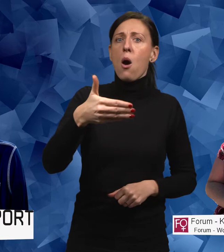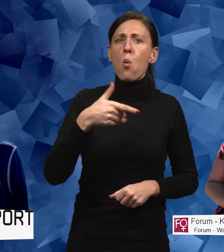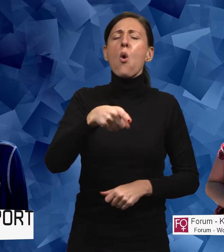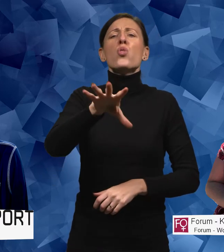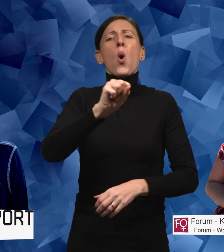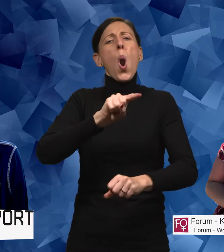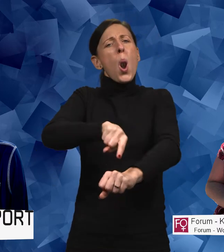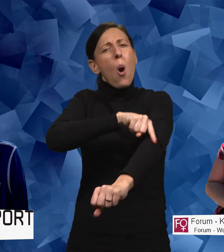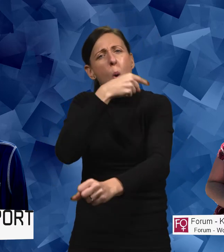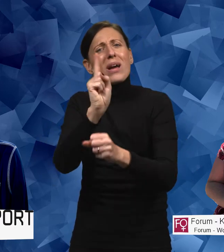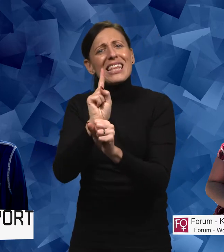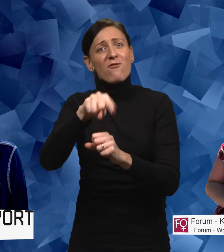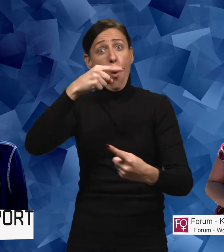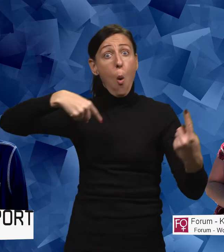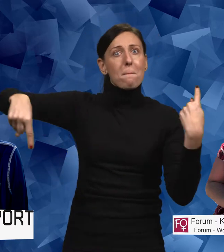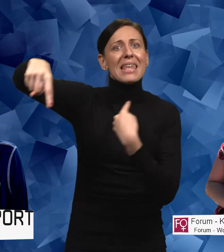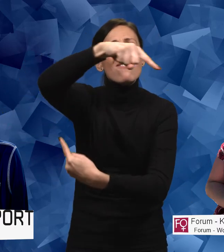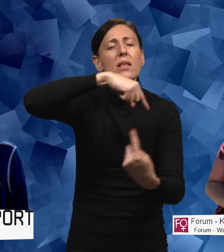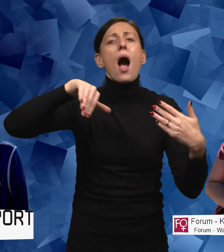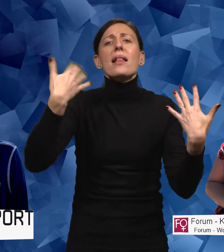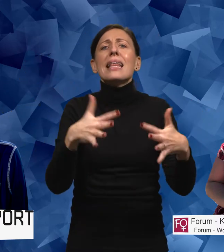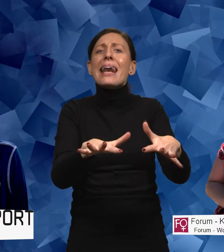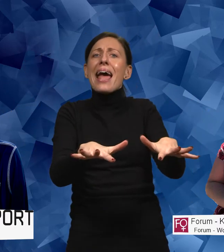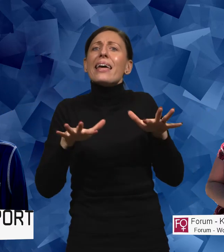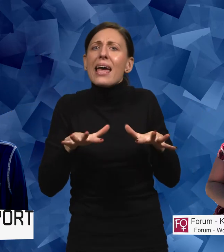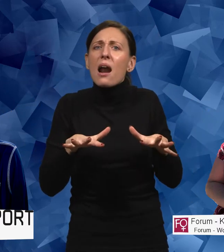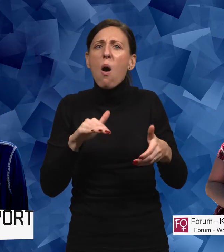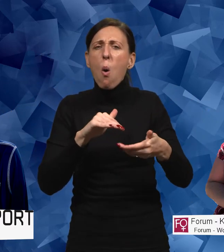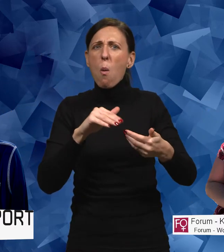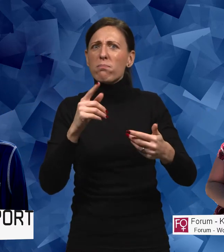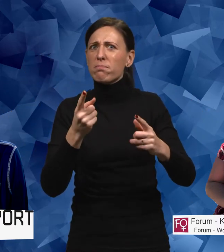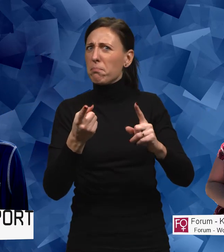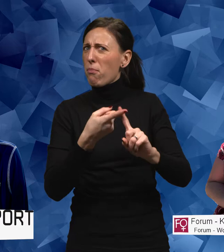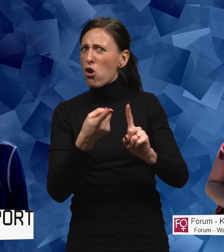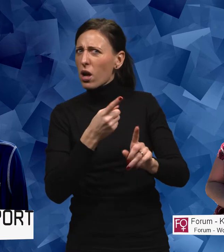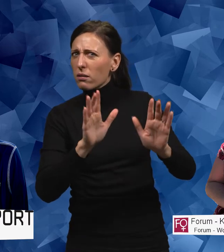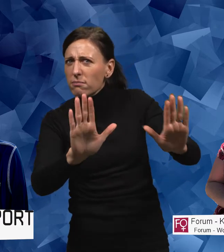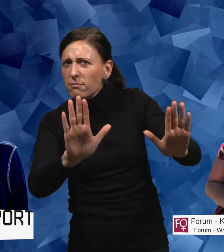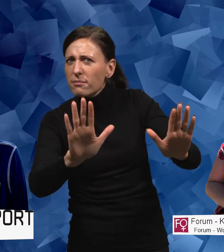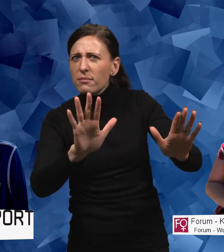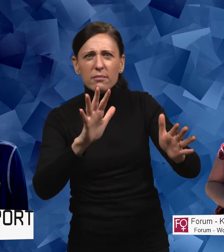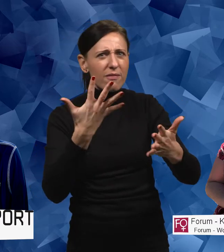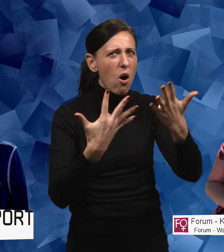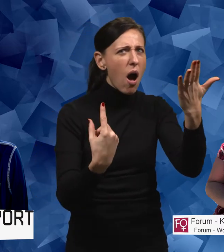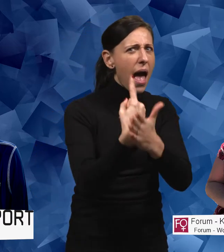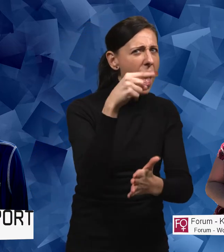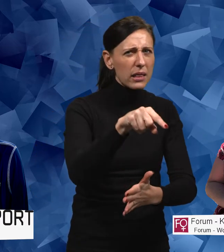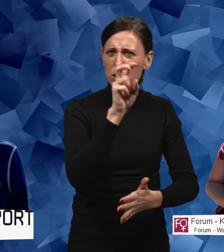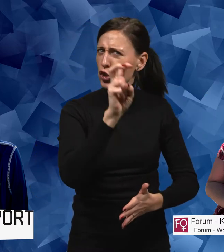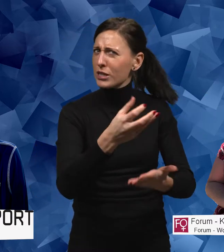tar det längre tid för omgivningen att reagera. Och att börja ifrågasätta om det är någonting som kanske inte